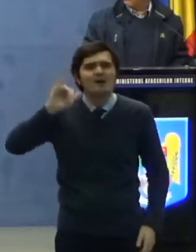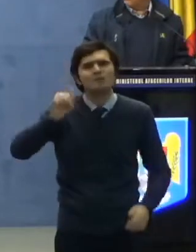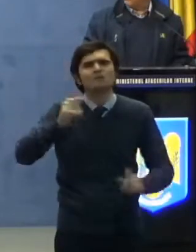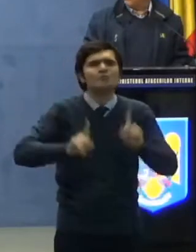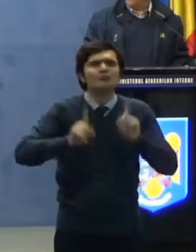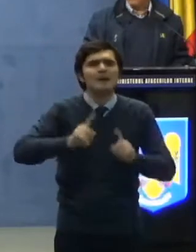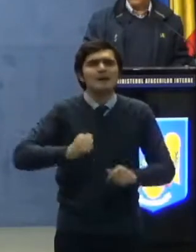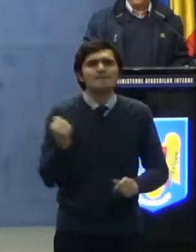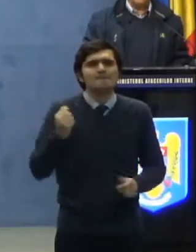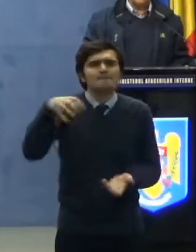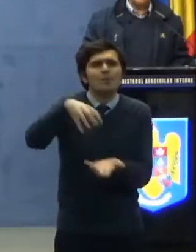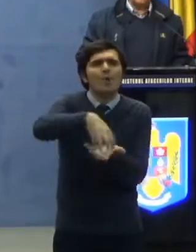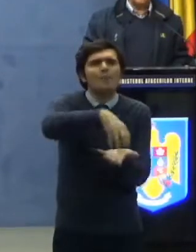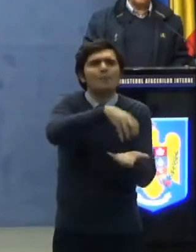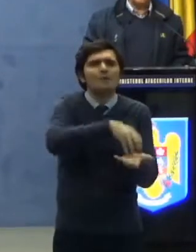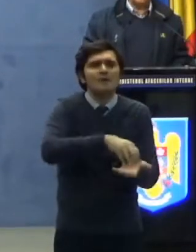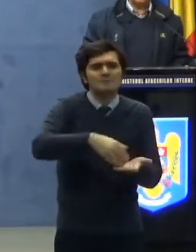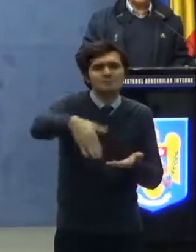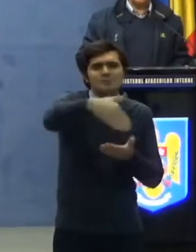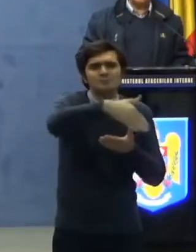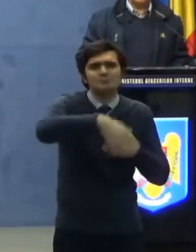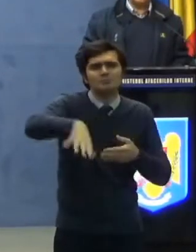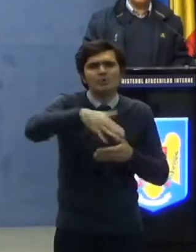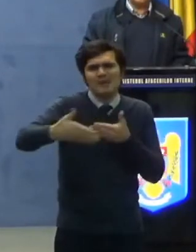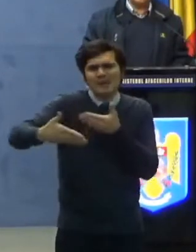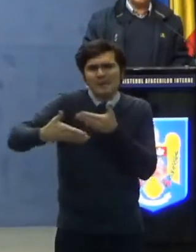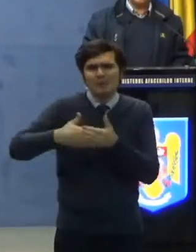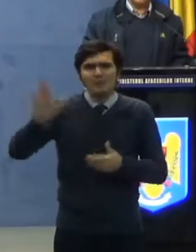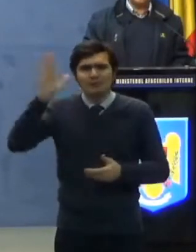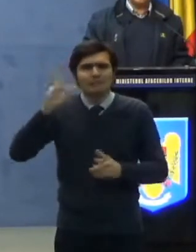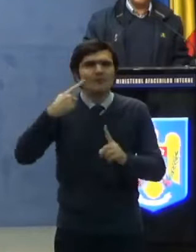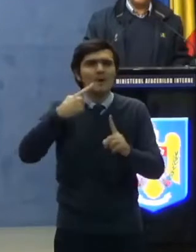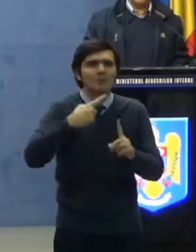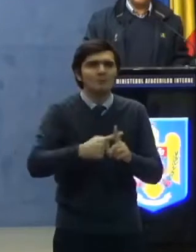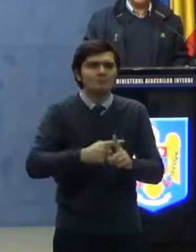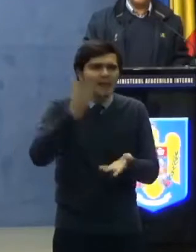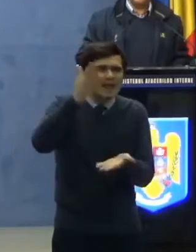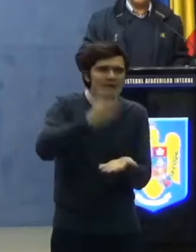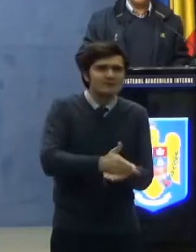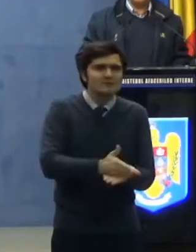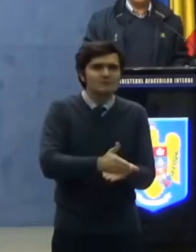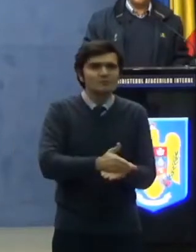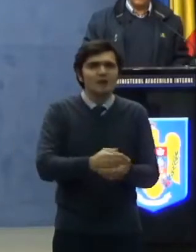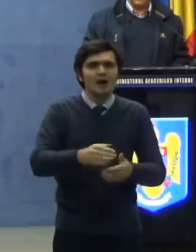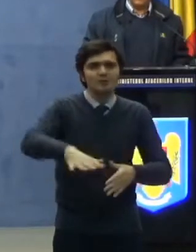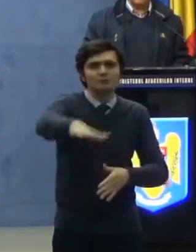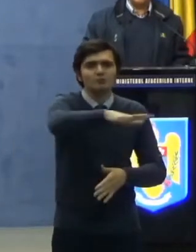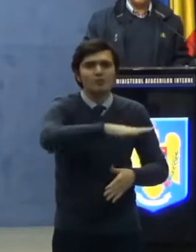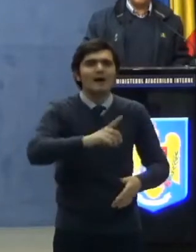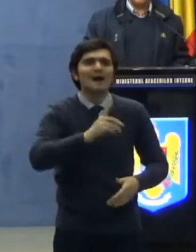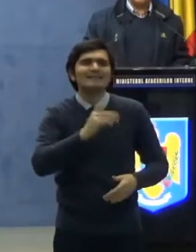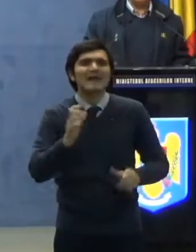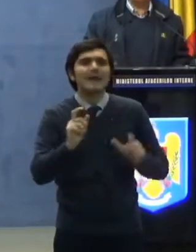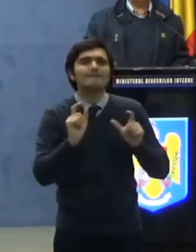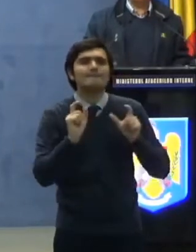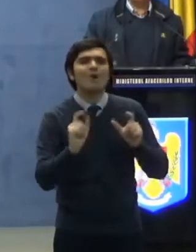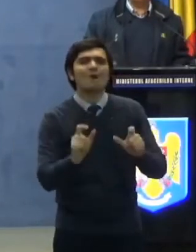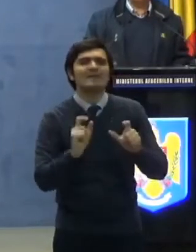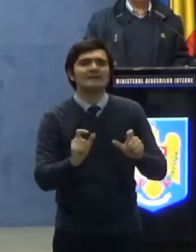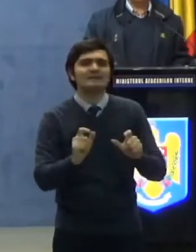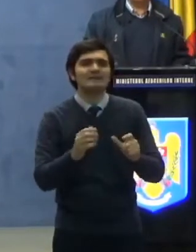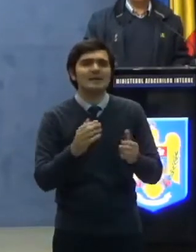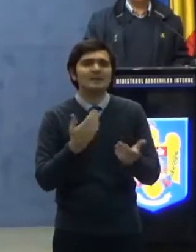comune din zona limitrofă, precum și instituirea unei zone de protecție asupra